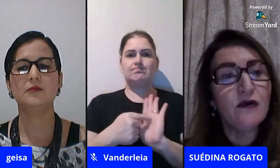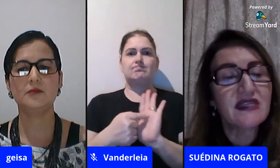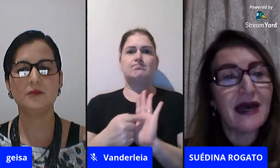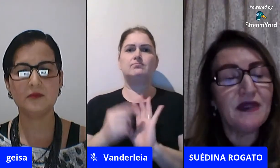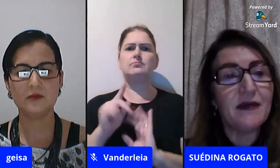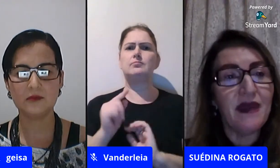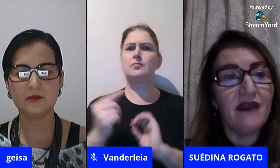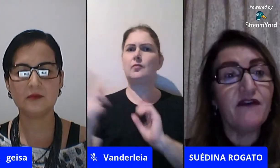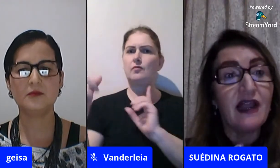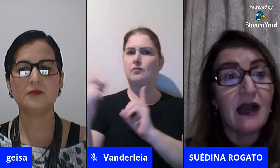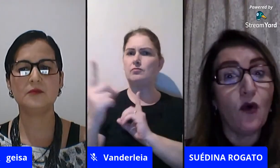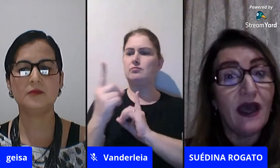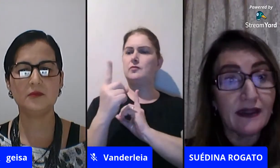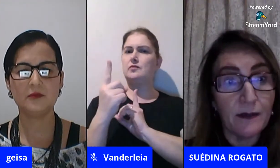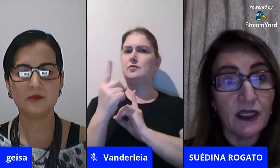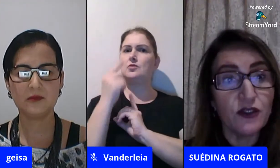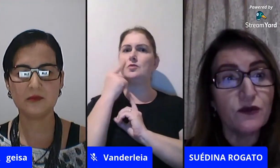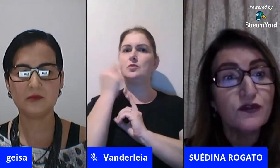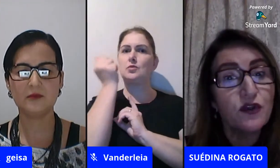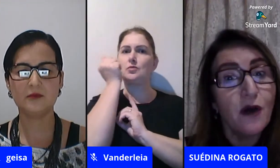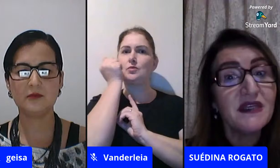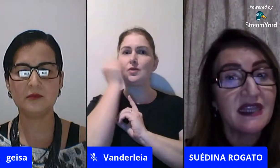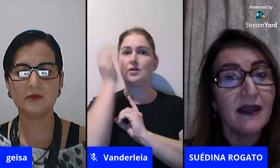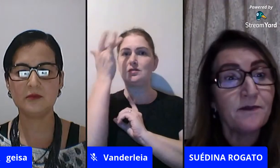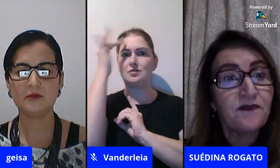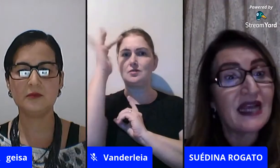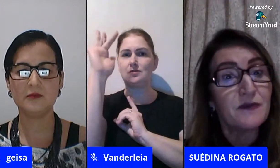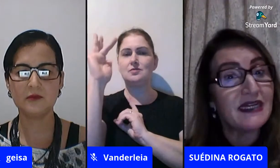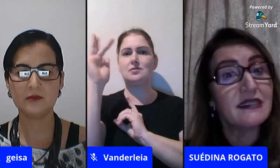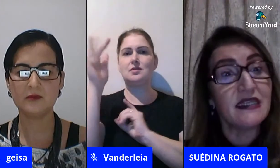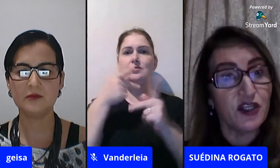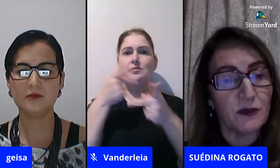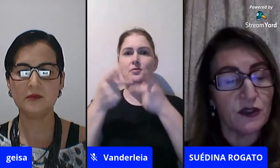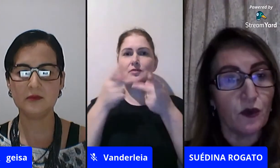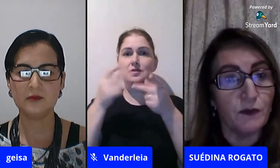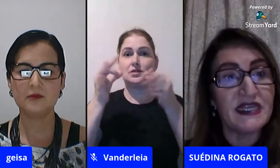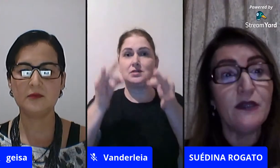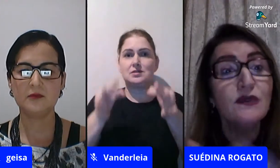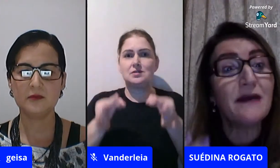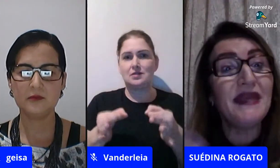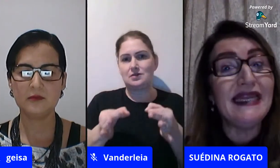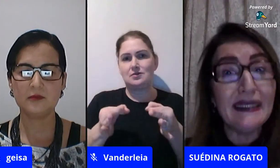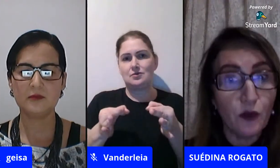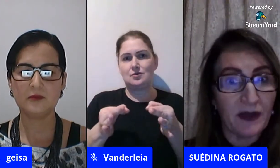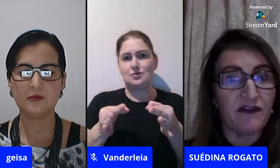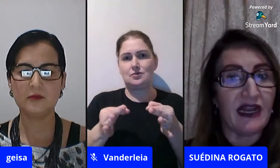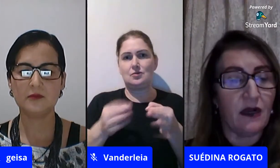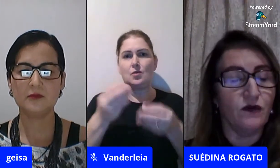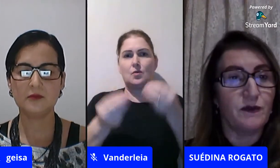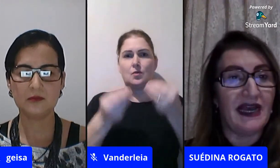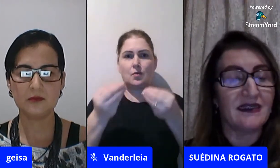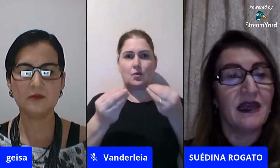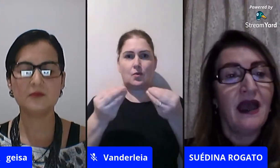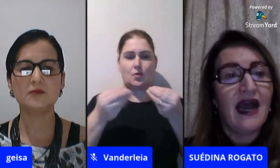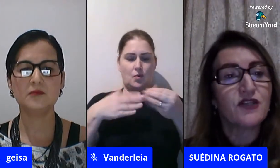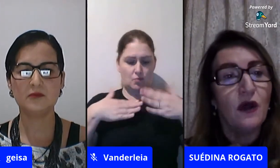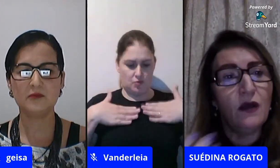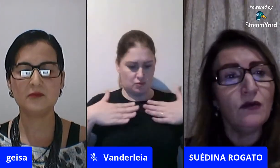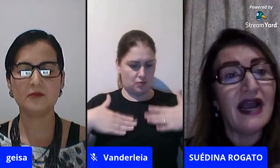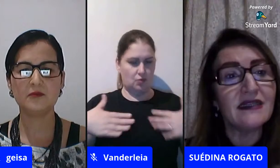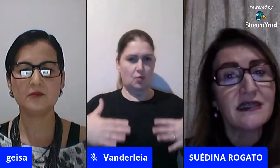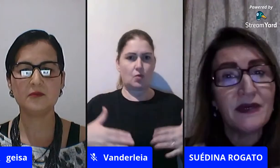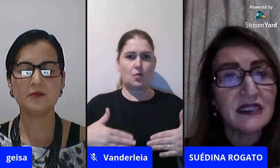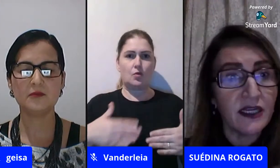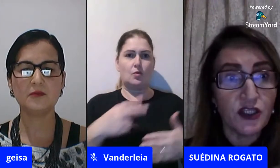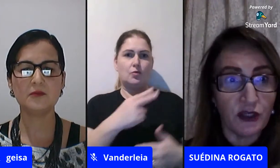mãe se ele não sabe também falar corretamente os nomes né das partes íntimas do corpo se ele usa apelido pra falar com os